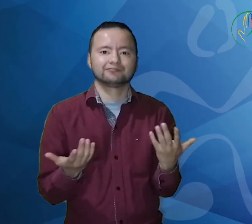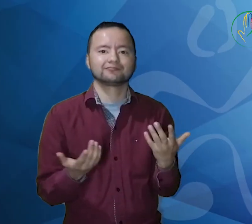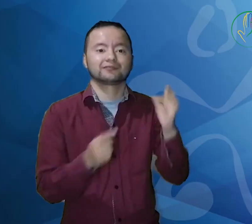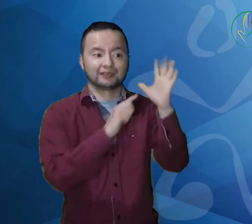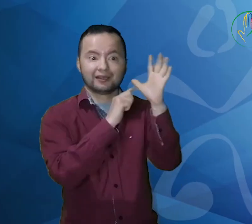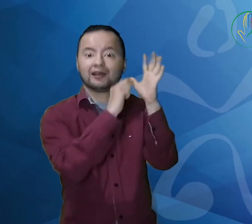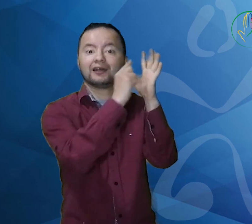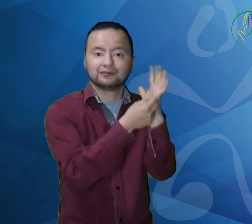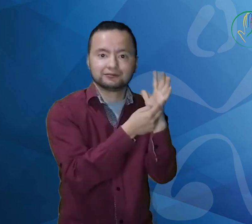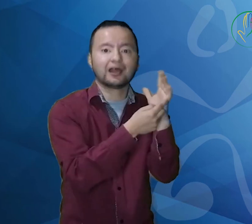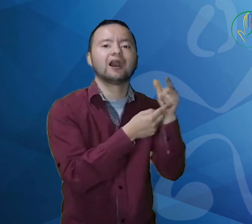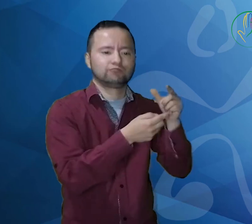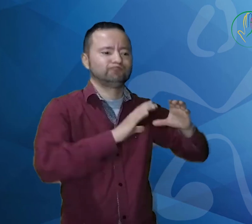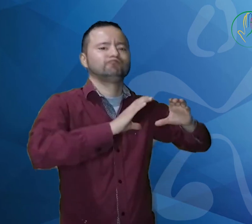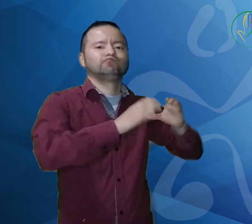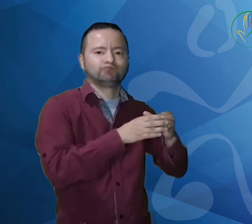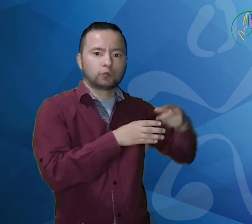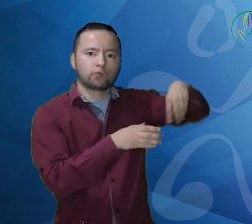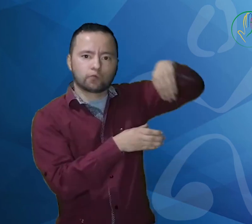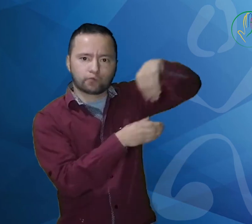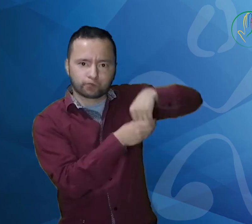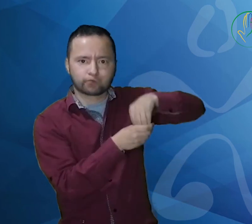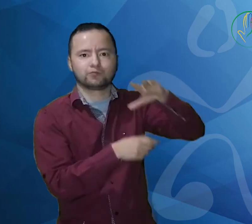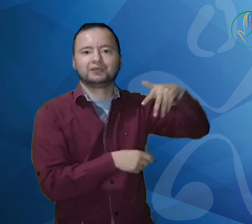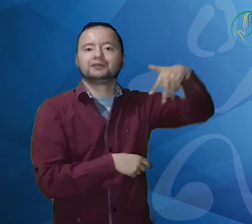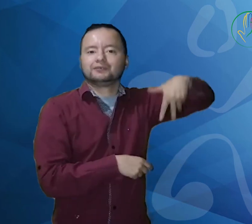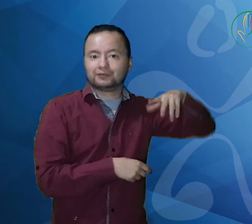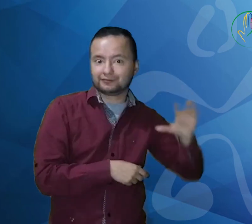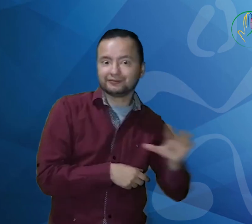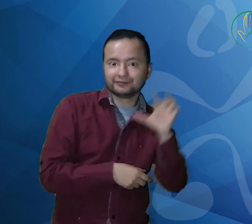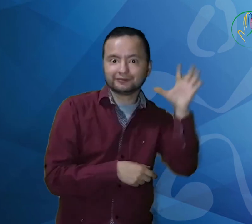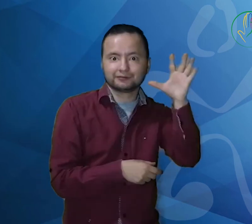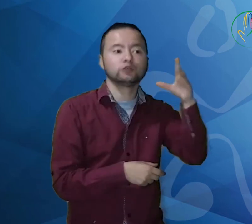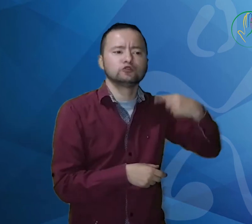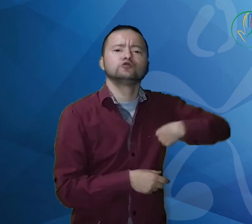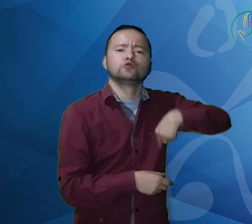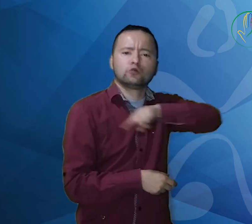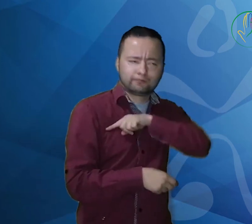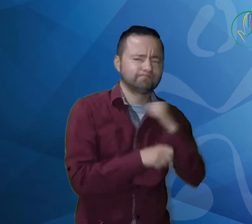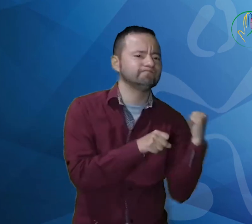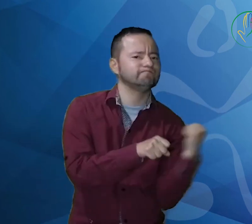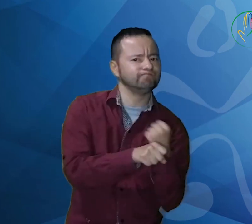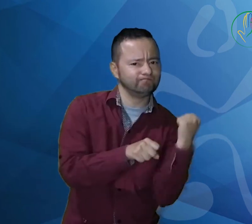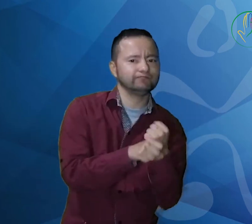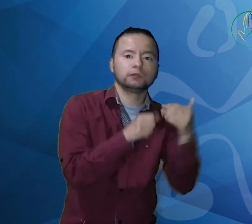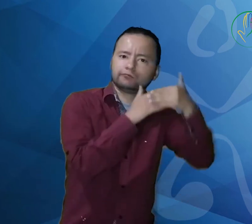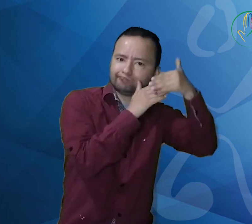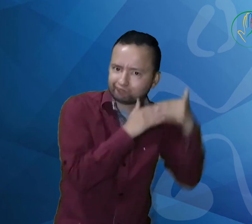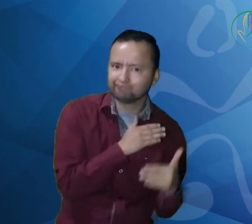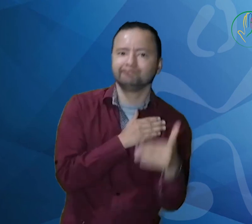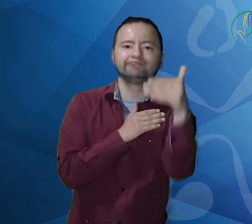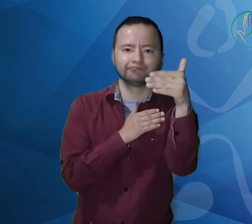Este es el nuevo Consejo de la Comisión Nacional de Juventud Sorda y trabajaremos muy duro de aquí en adelante.